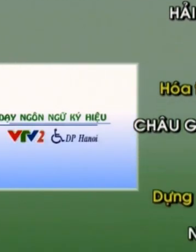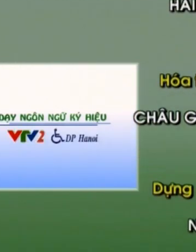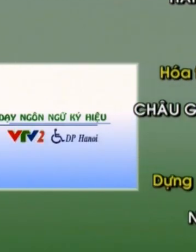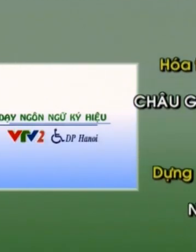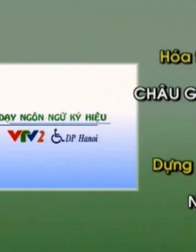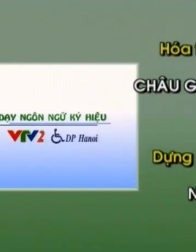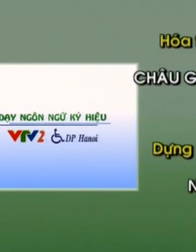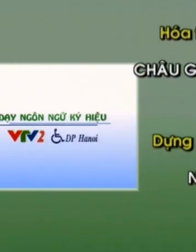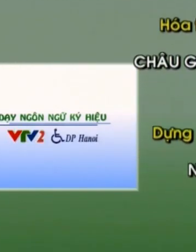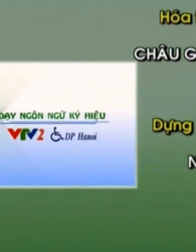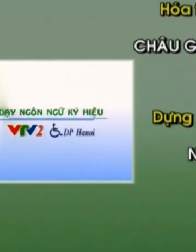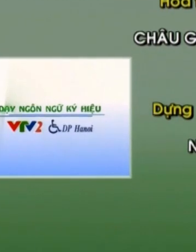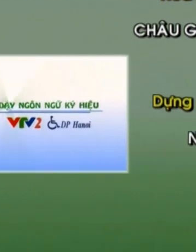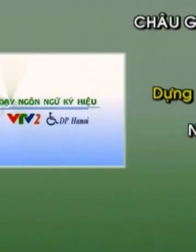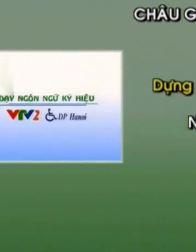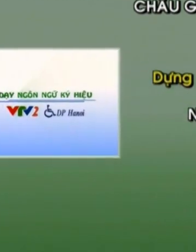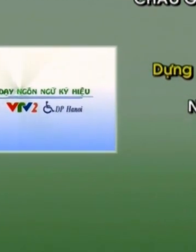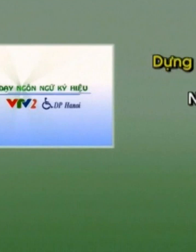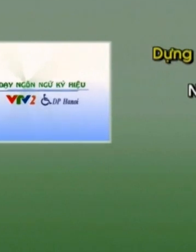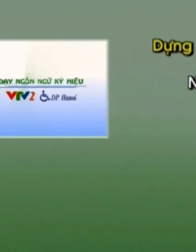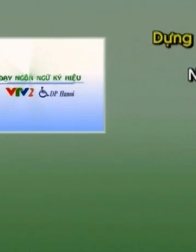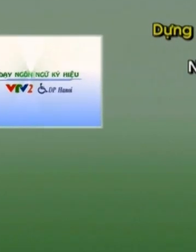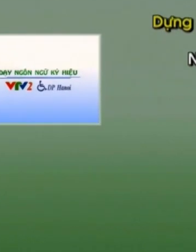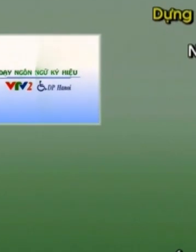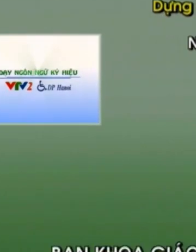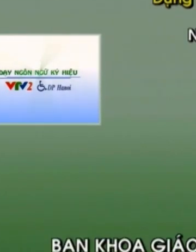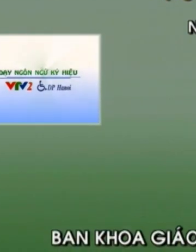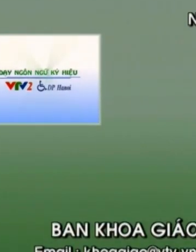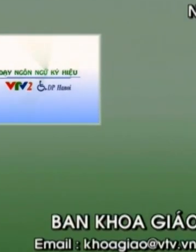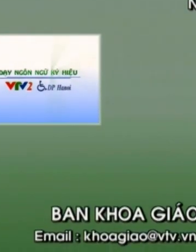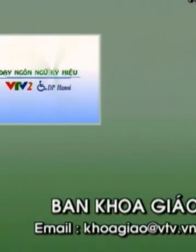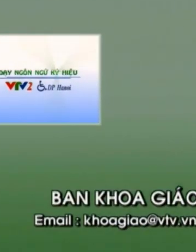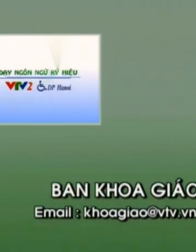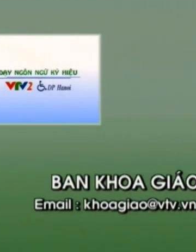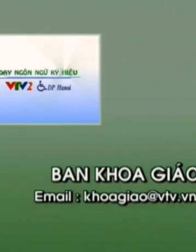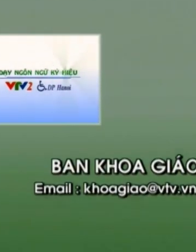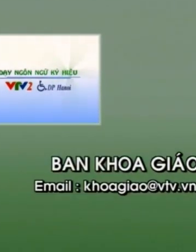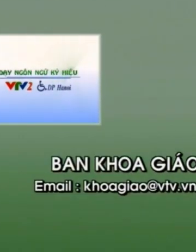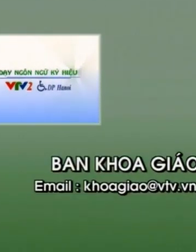Hãy subscribe cho kênh Ghiền Để không bỏ lỡ những